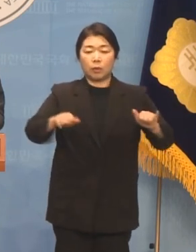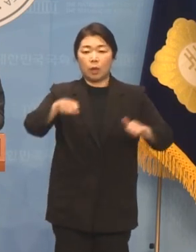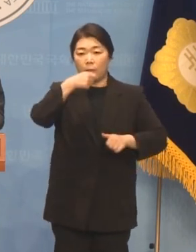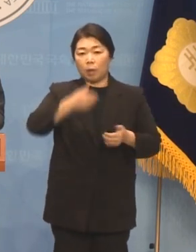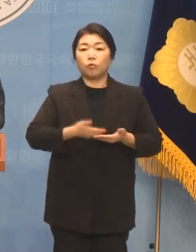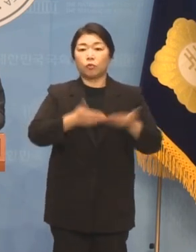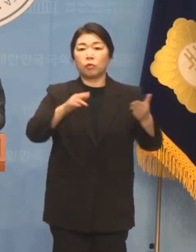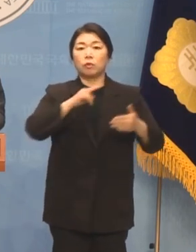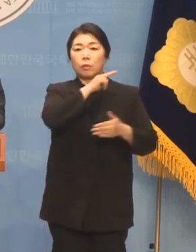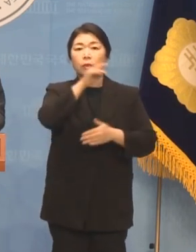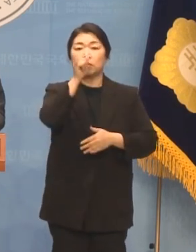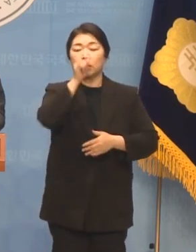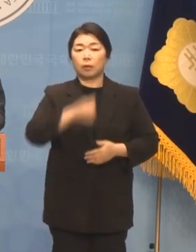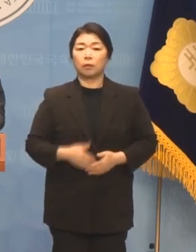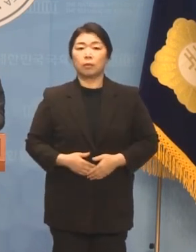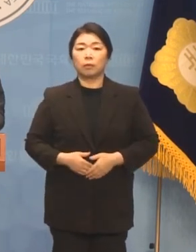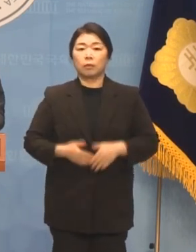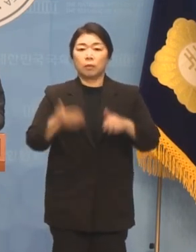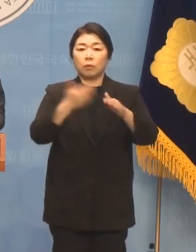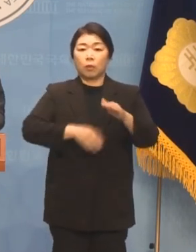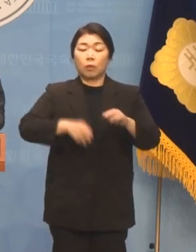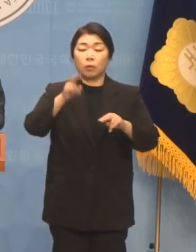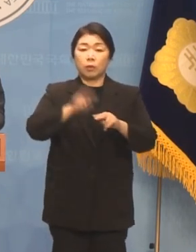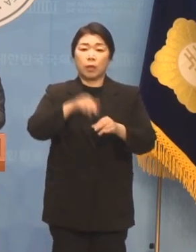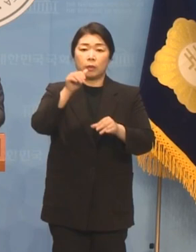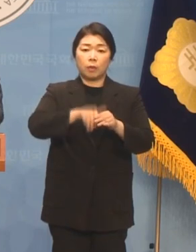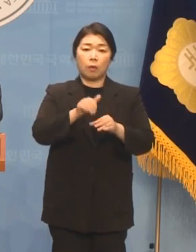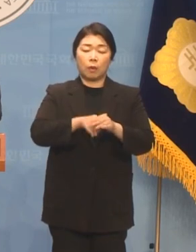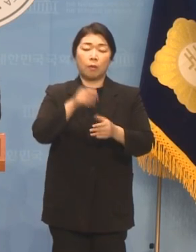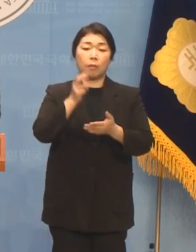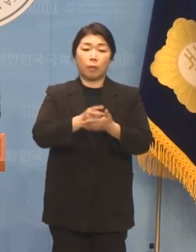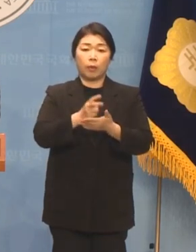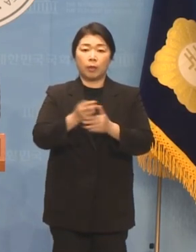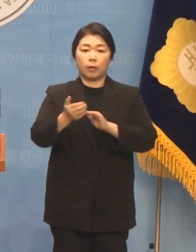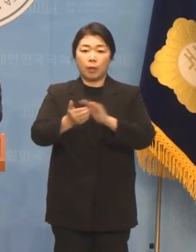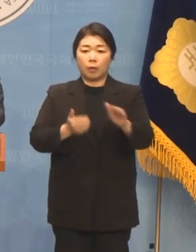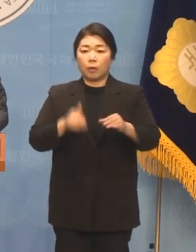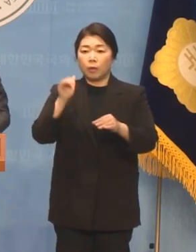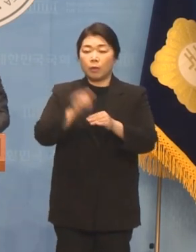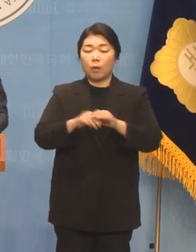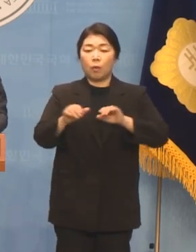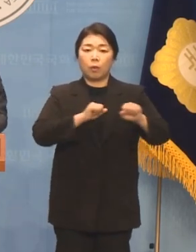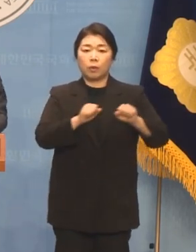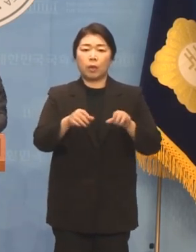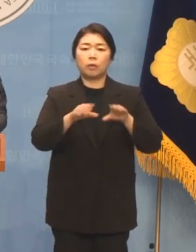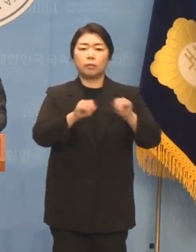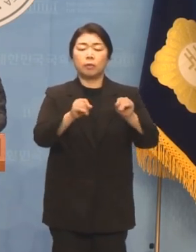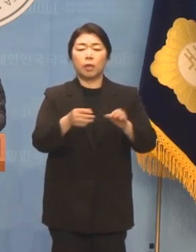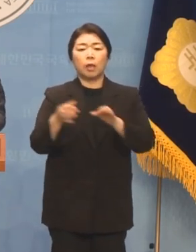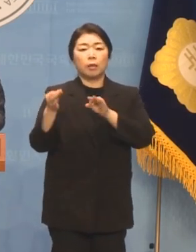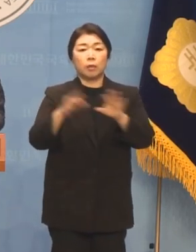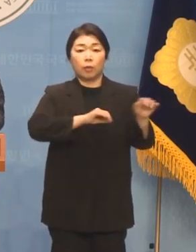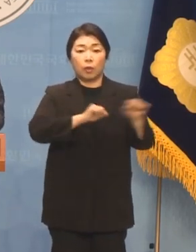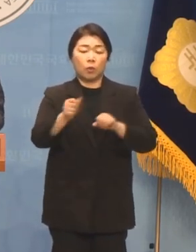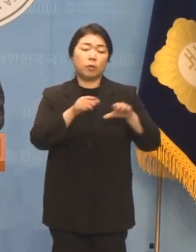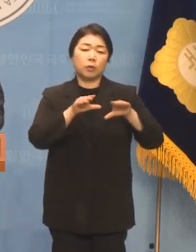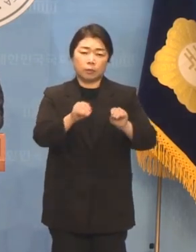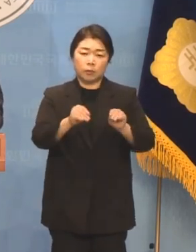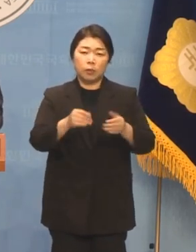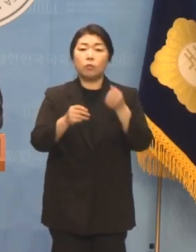공직선거법상 사전선거운동 금지와 기부행위 금지 위반입니다